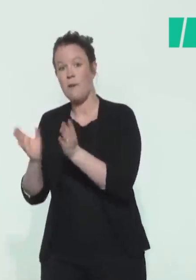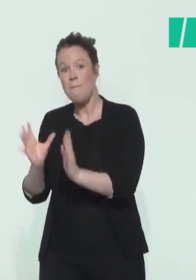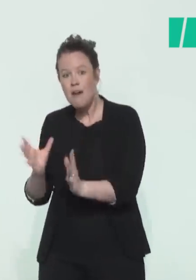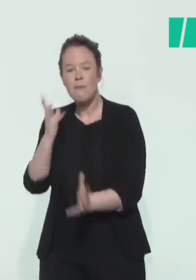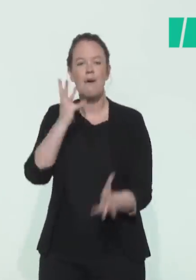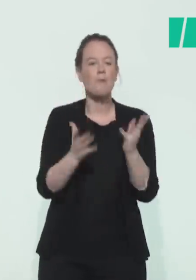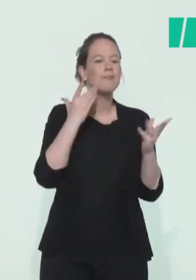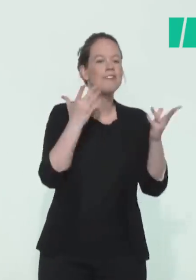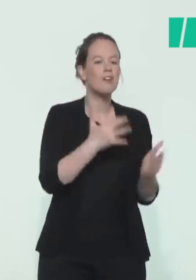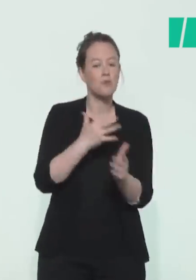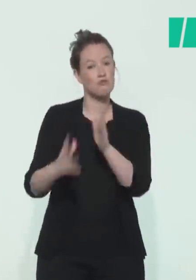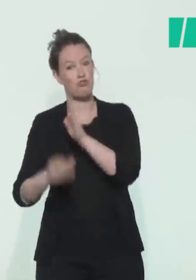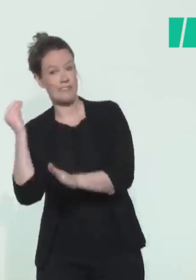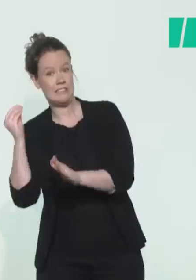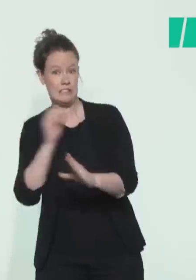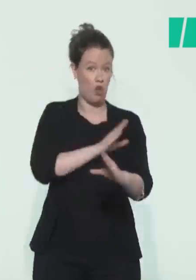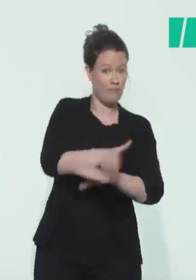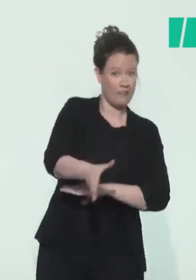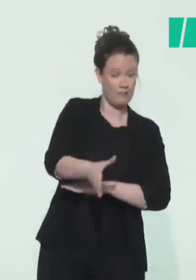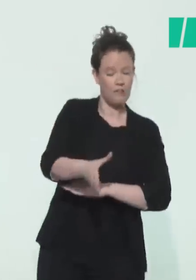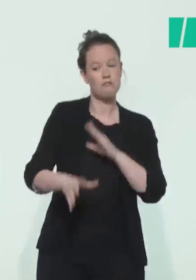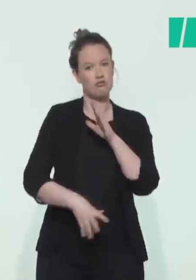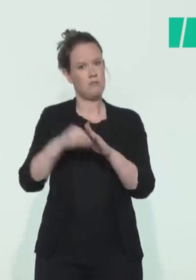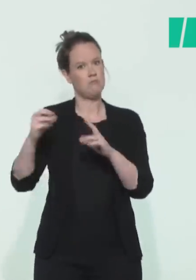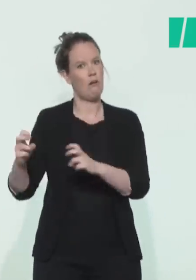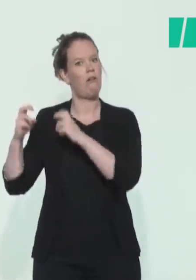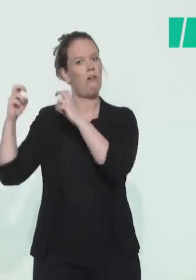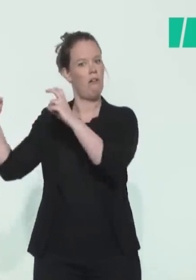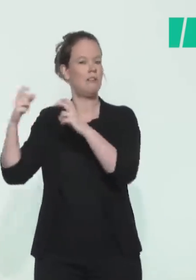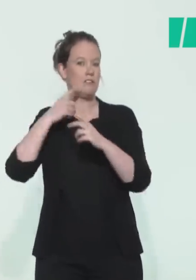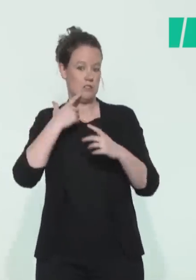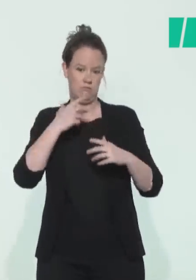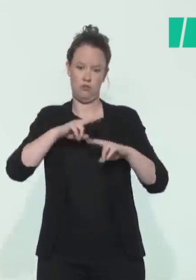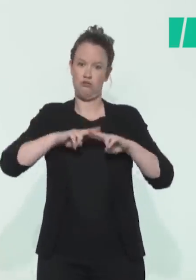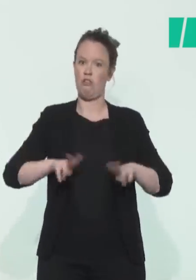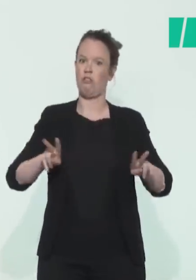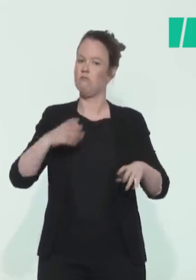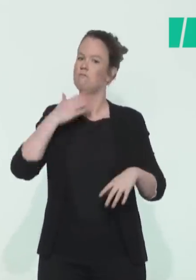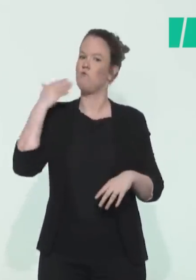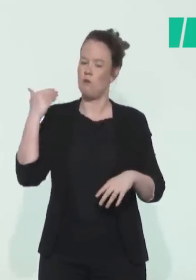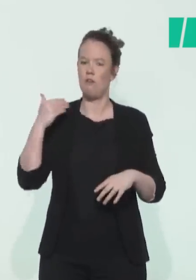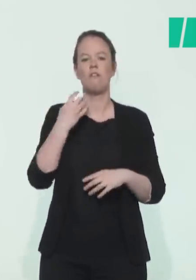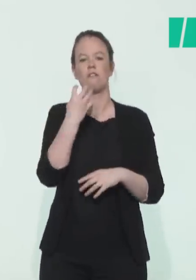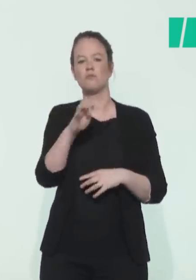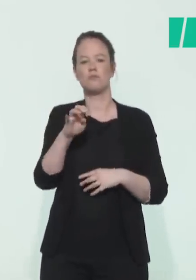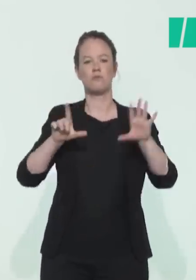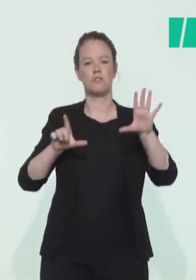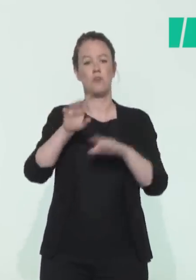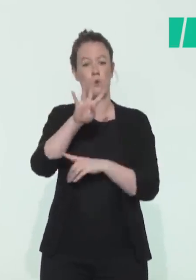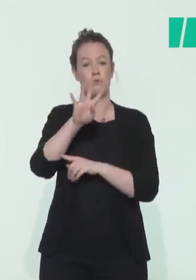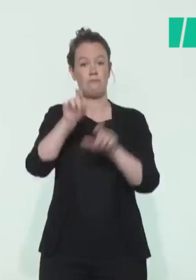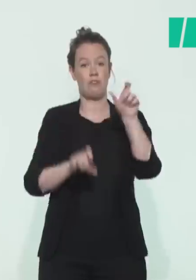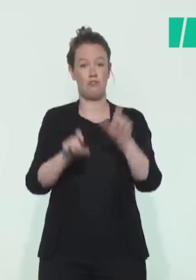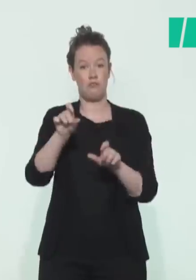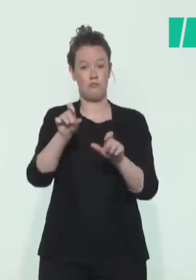deuxième fois une baisse car grâce aux sorties qui sont nombreuses, nous avons 474 personnes hospitalisées en